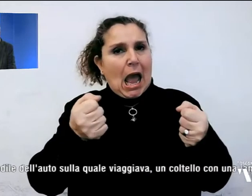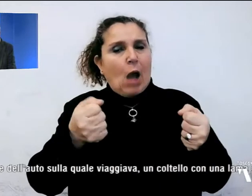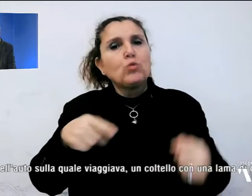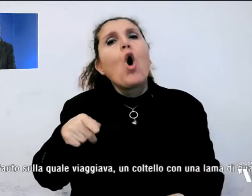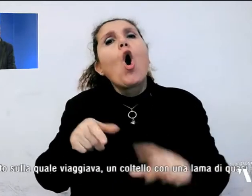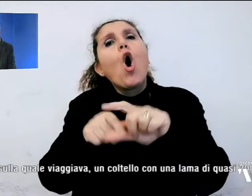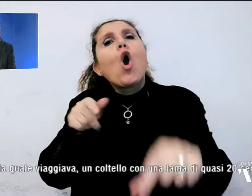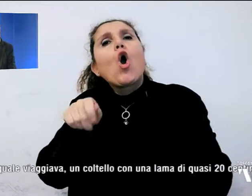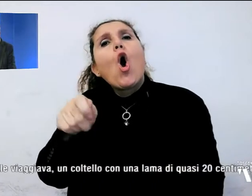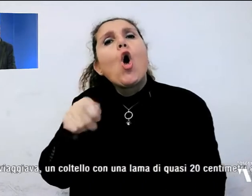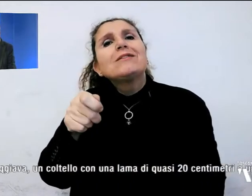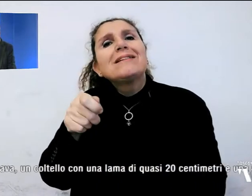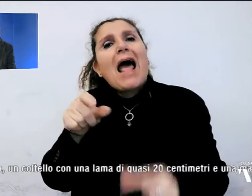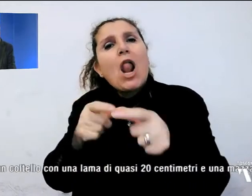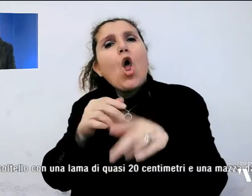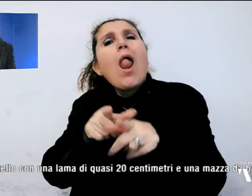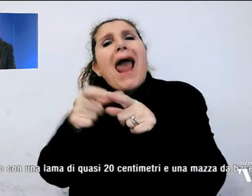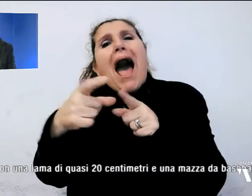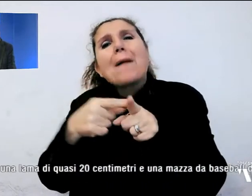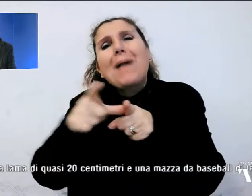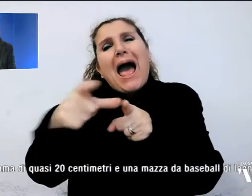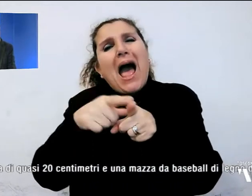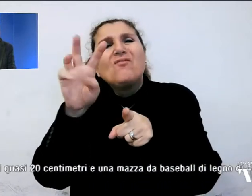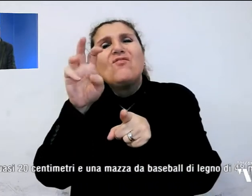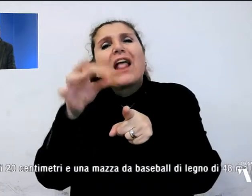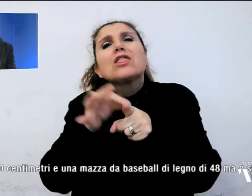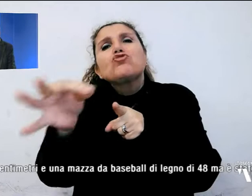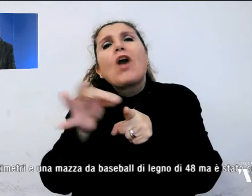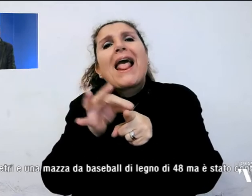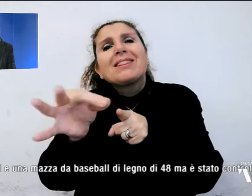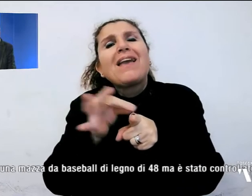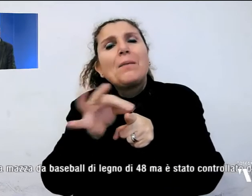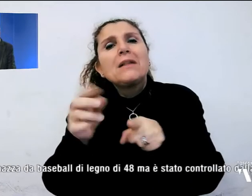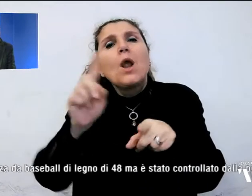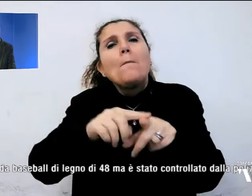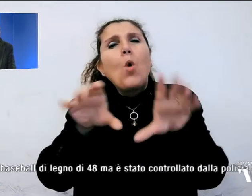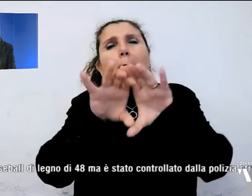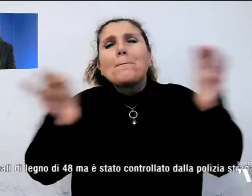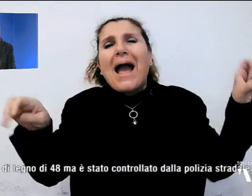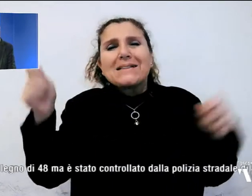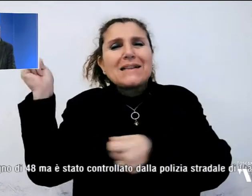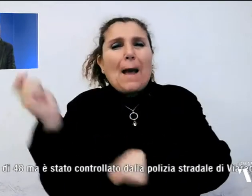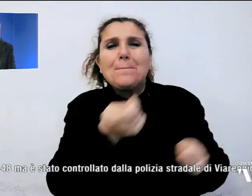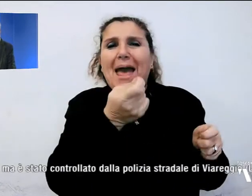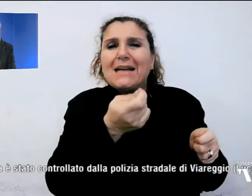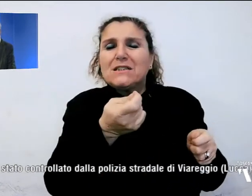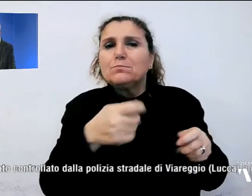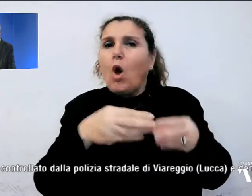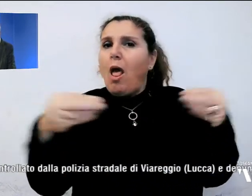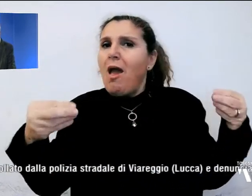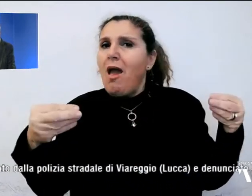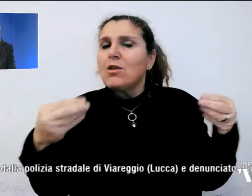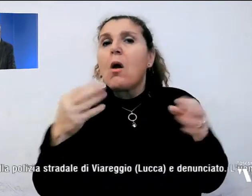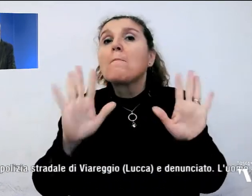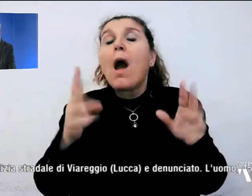con una lama di quasi 20 centimetri ed una mazza da baseball di legno ma è stato controllato dalla